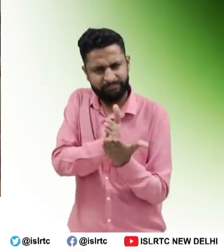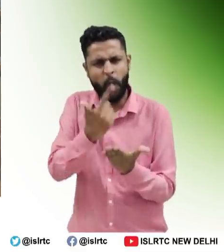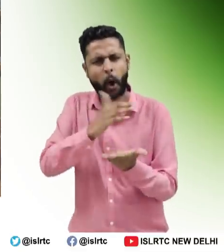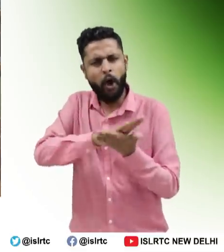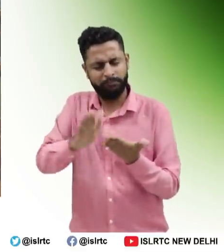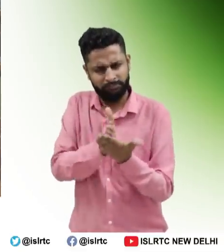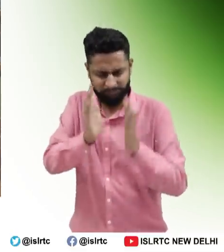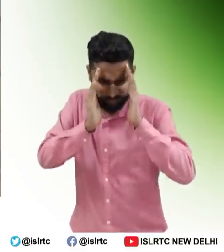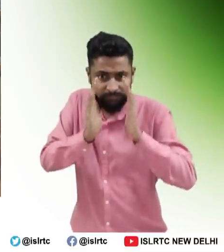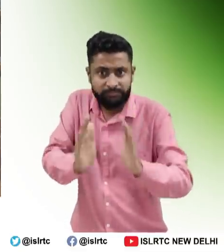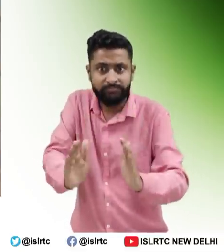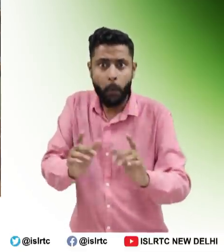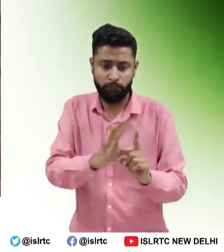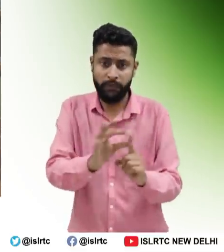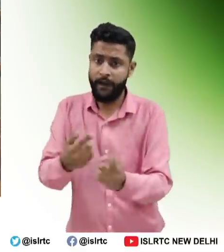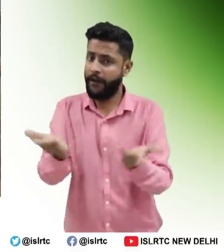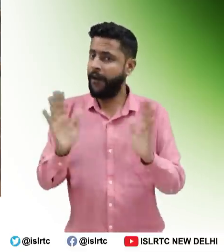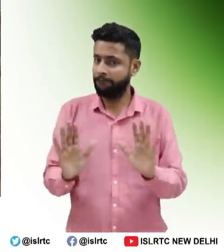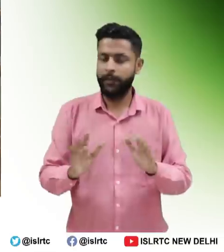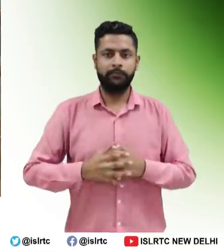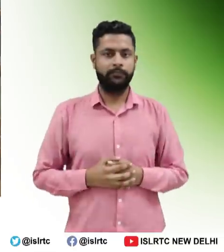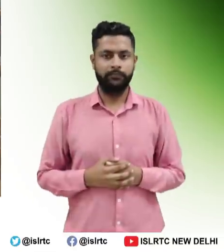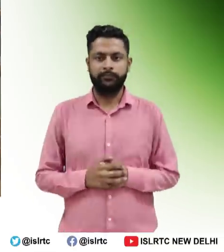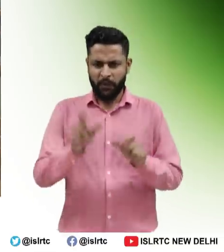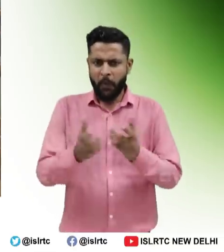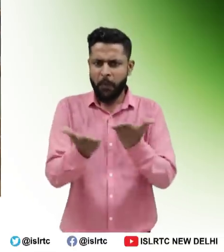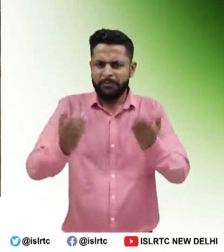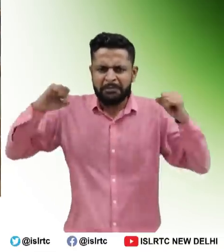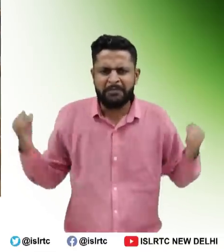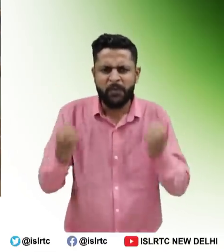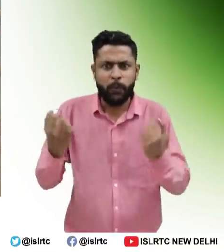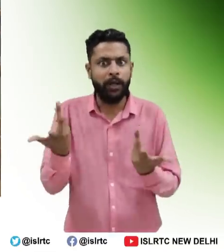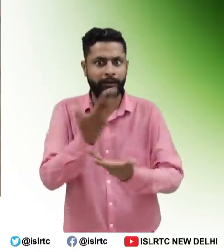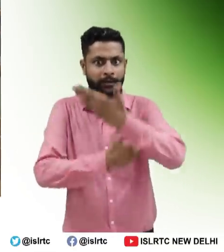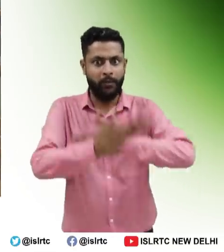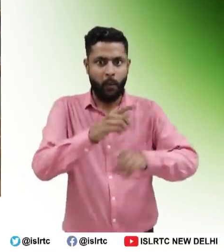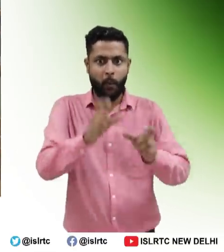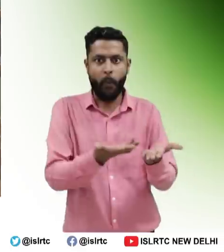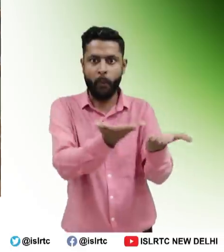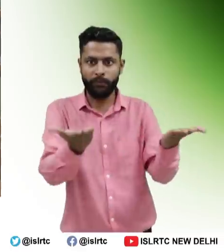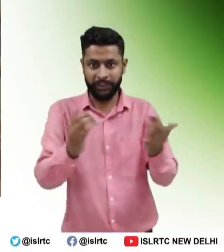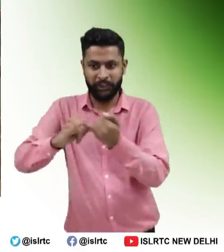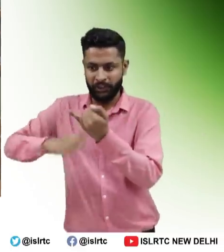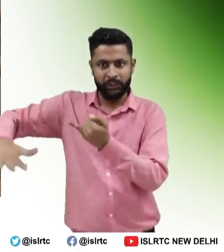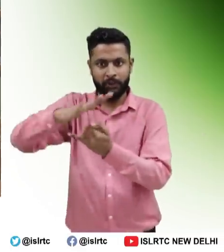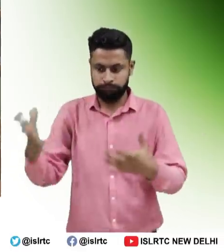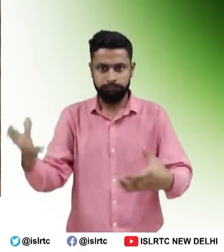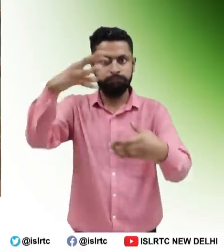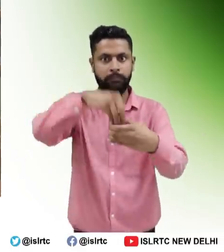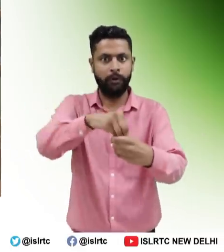समाजीक समाबेश का अग्रणी उद्धारन बन साके स्वाहबसी समाच्च के निर्मान